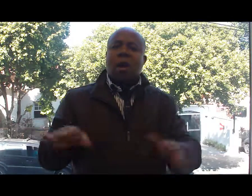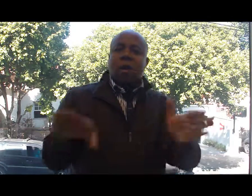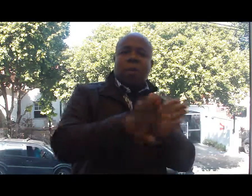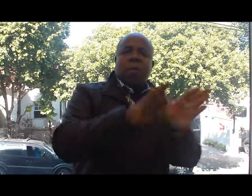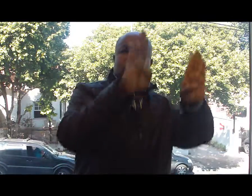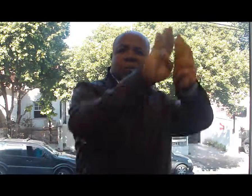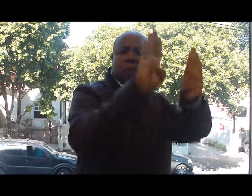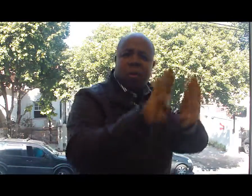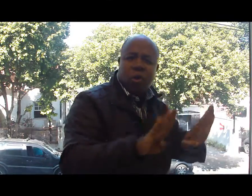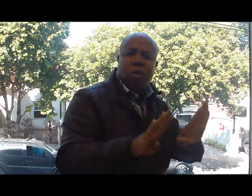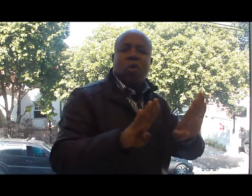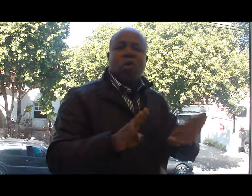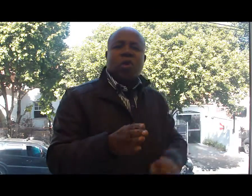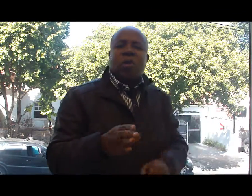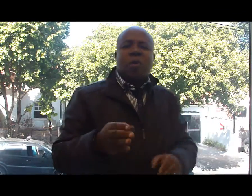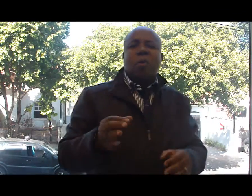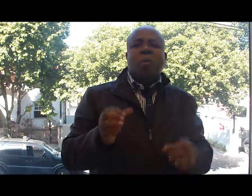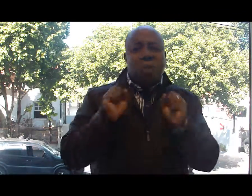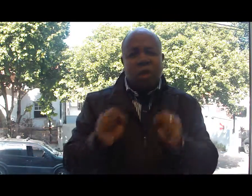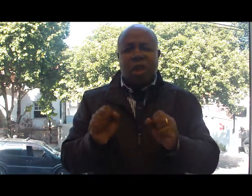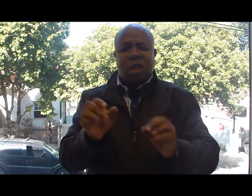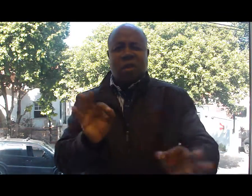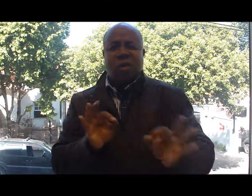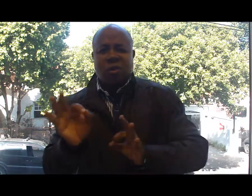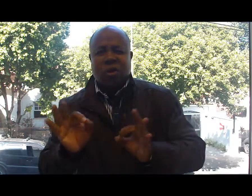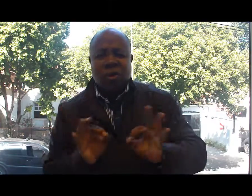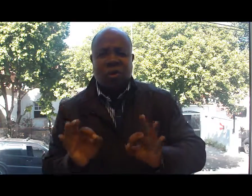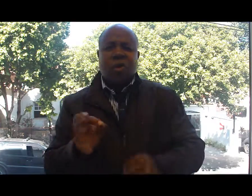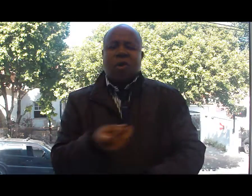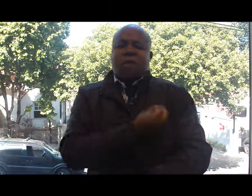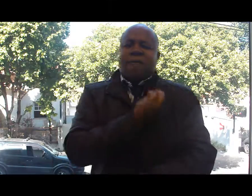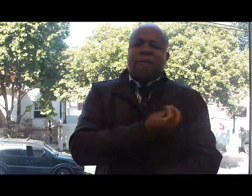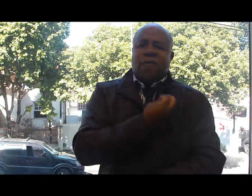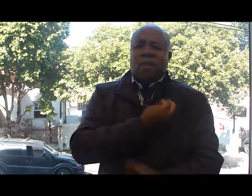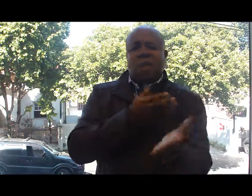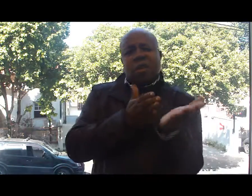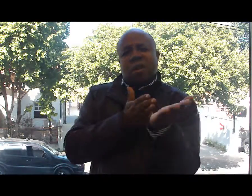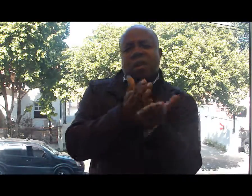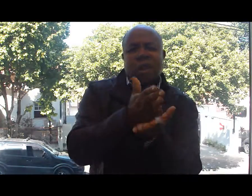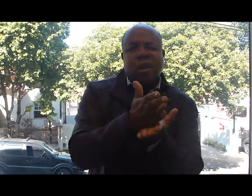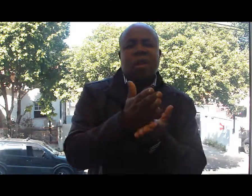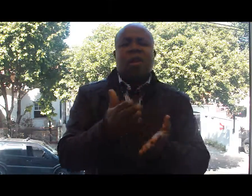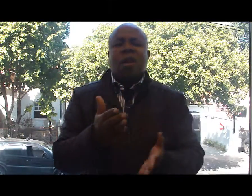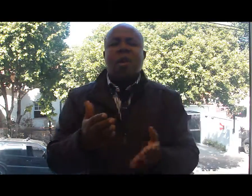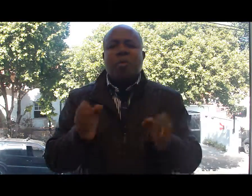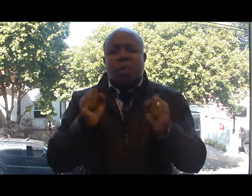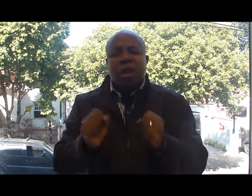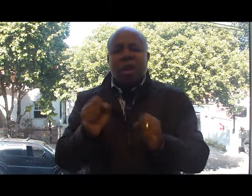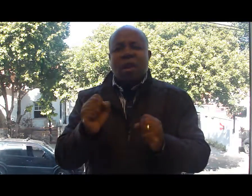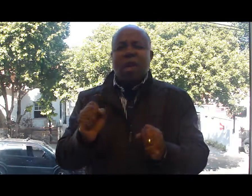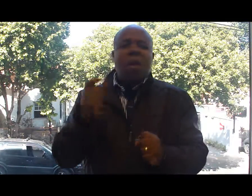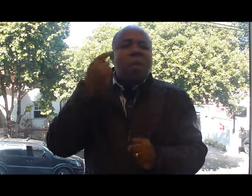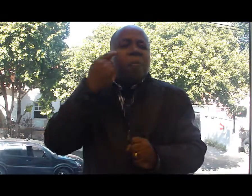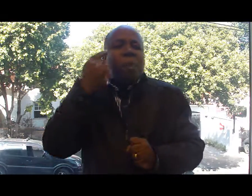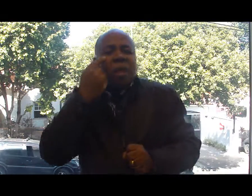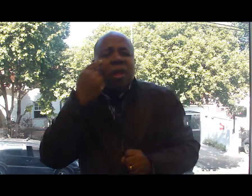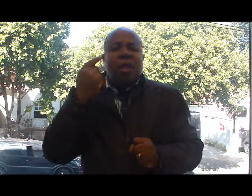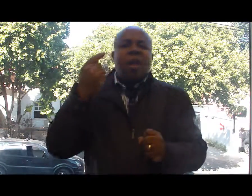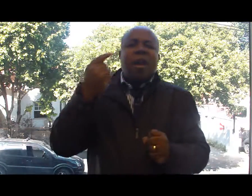Babilônia para que eles despertassem, para que eles se consertassem. É isso mesmo. Consertassem seus hábitos